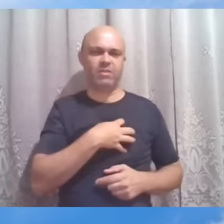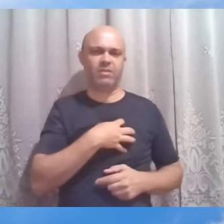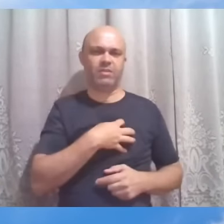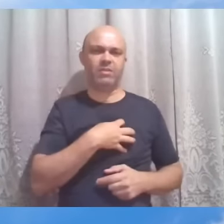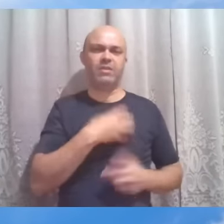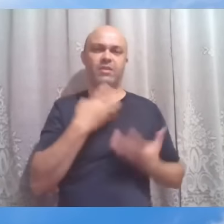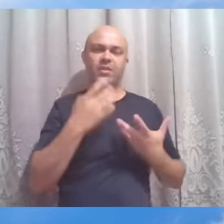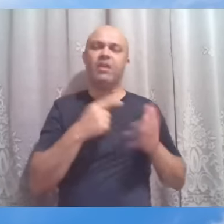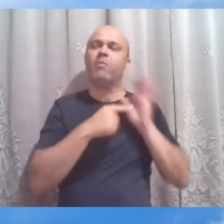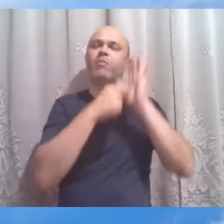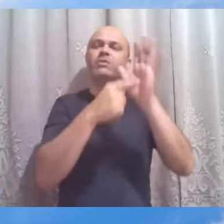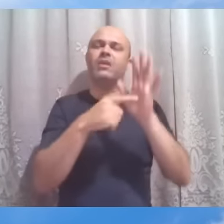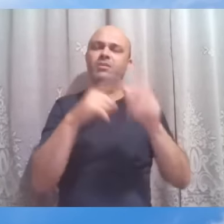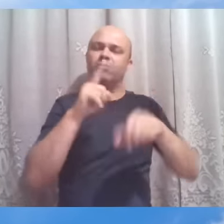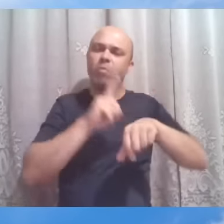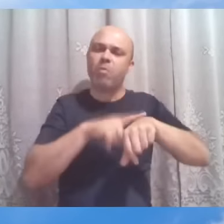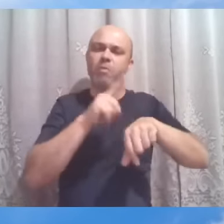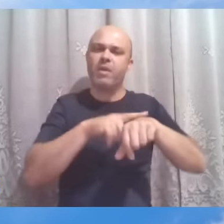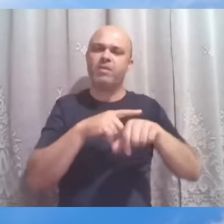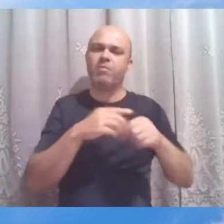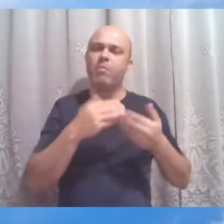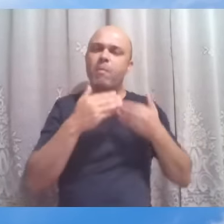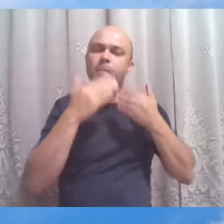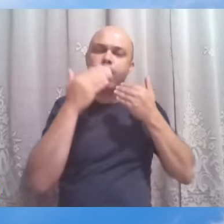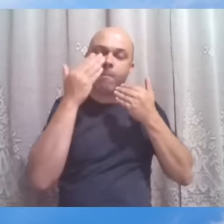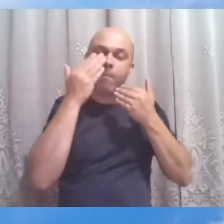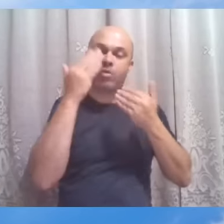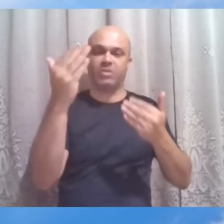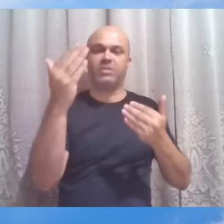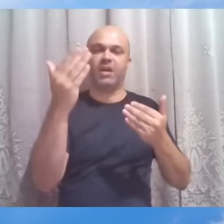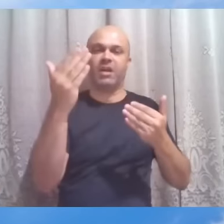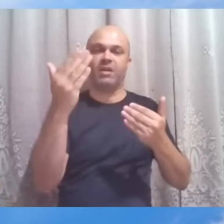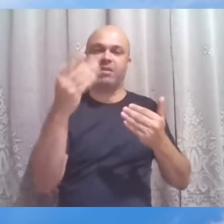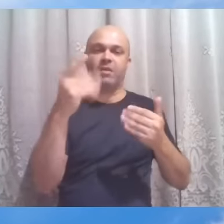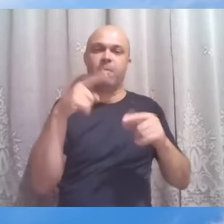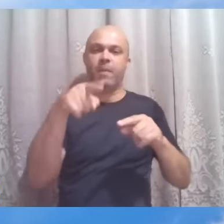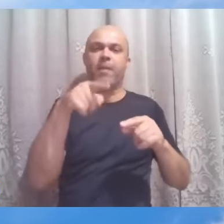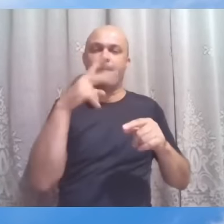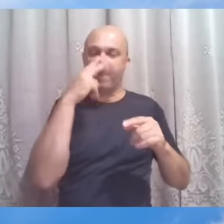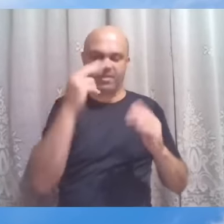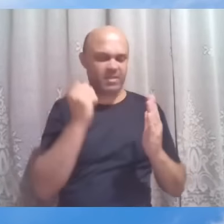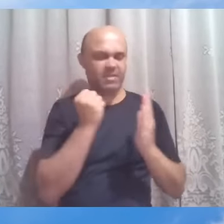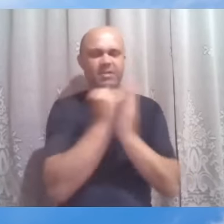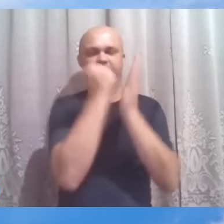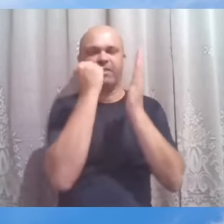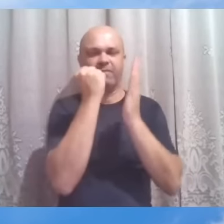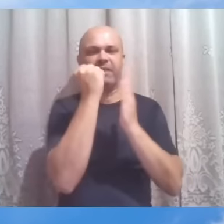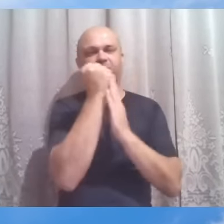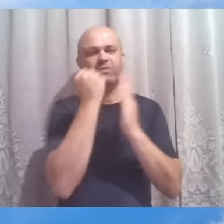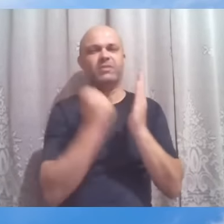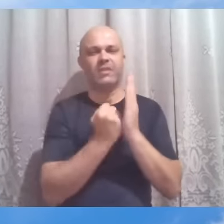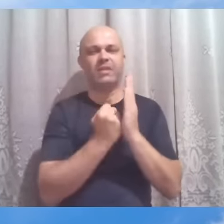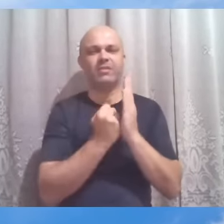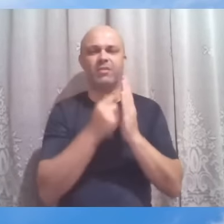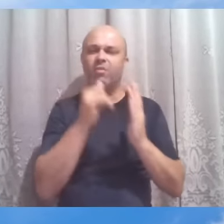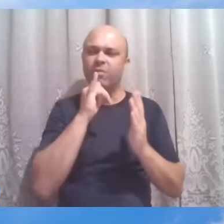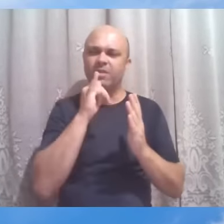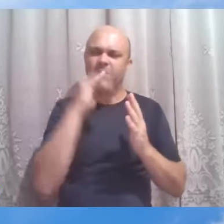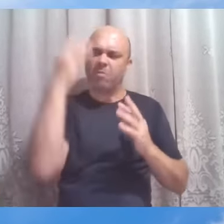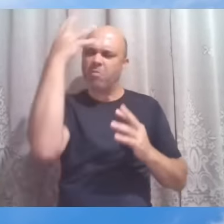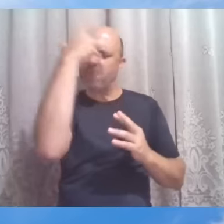revele e fique gravado na história e nos séculos. Como exemplo tão bonito, tão belo, tão encantador,